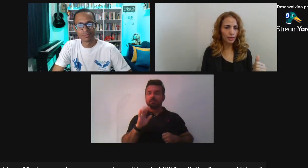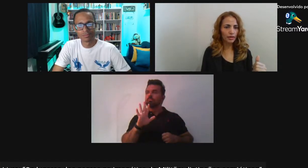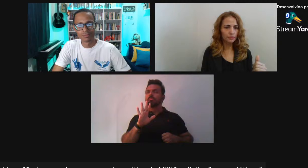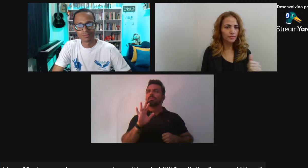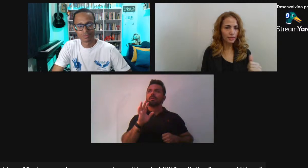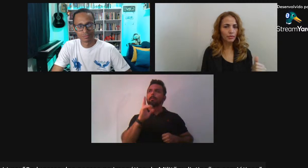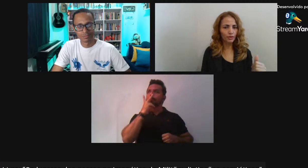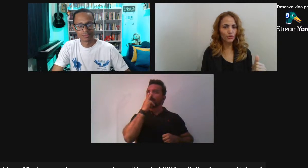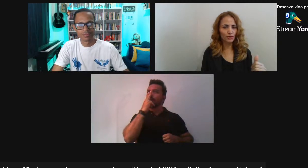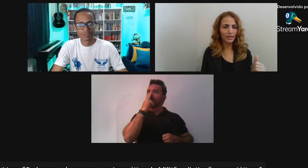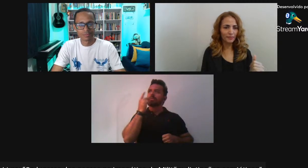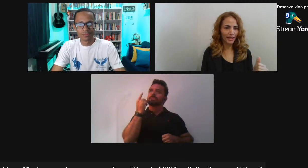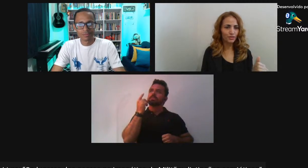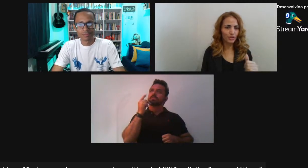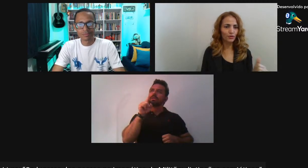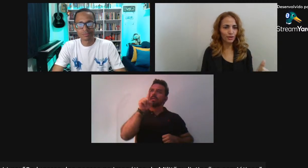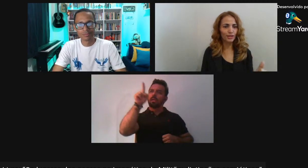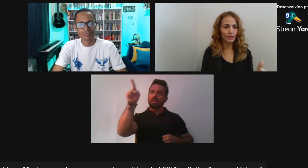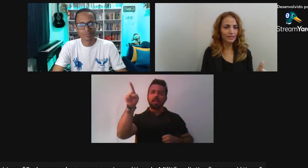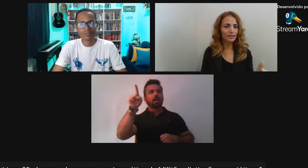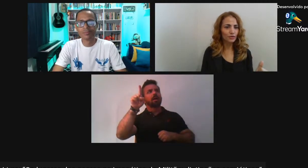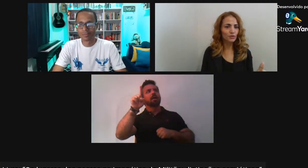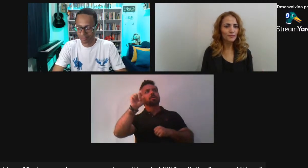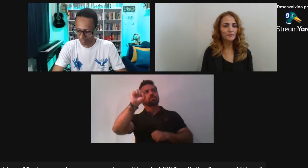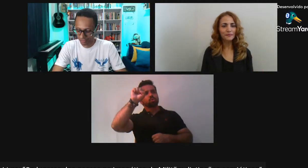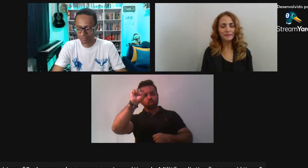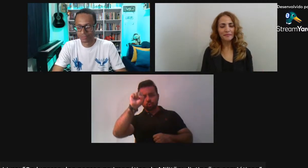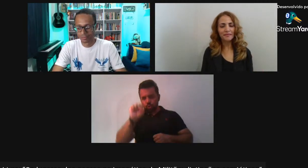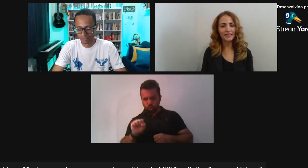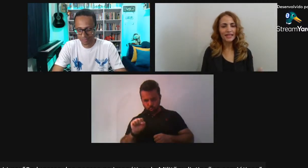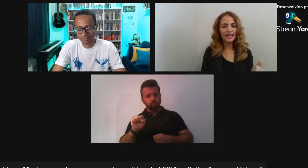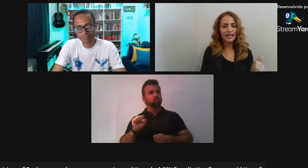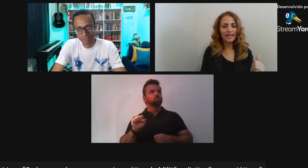Alegre Se não me engano Também no sul É assustador O que está acontecendo no sul